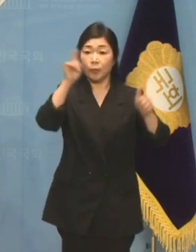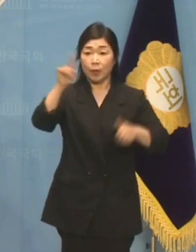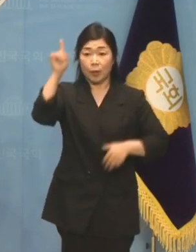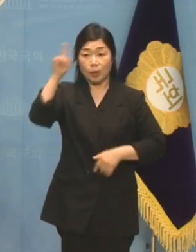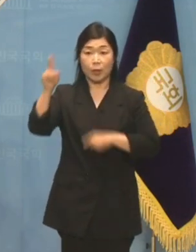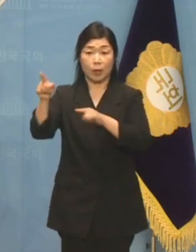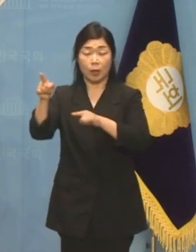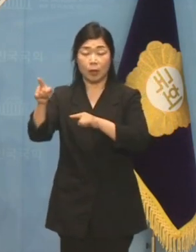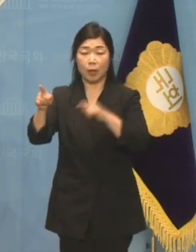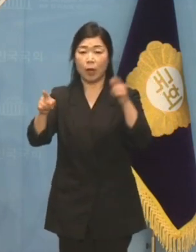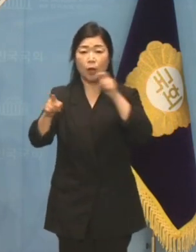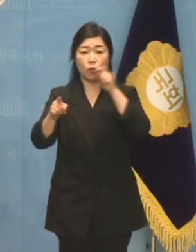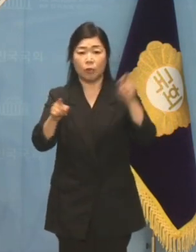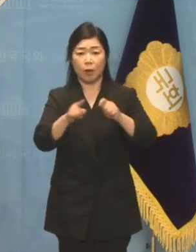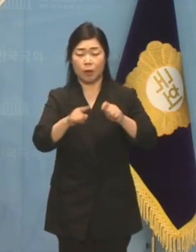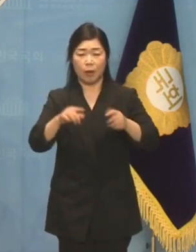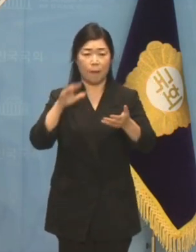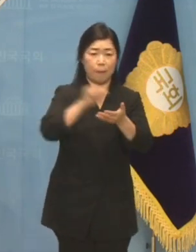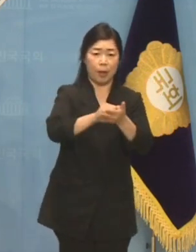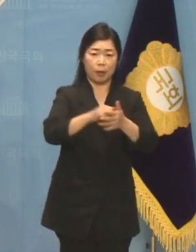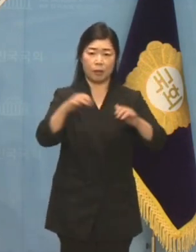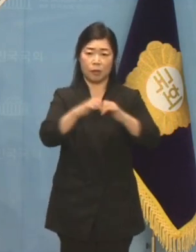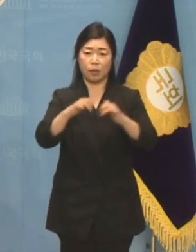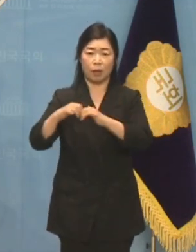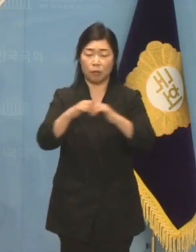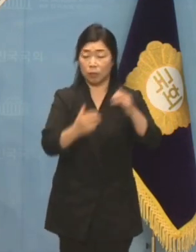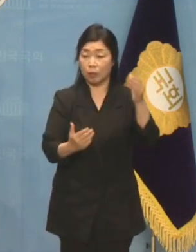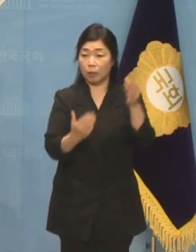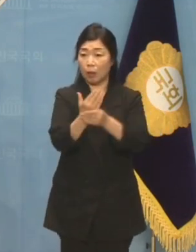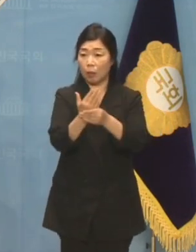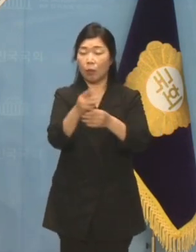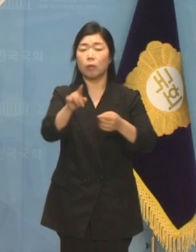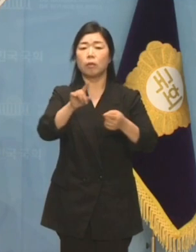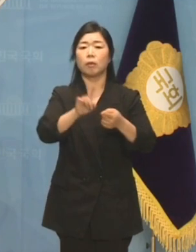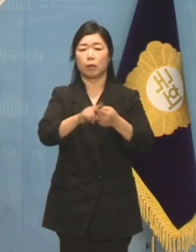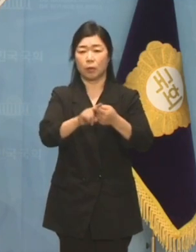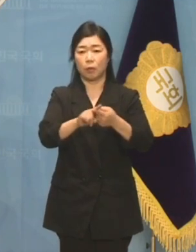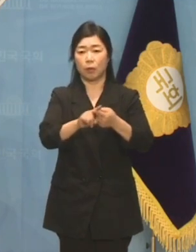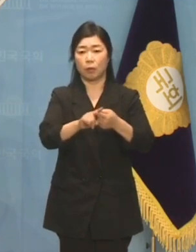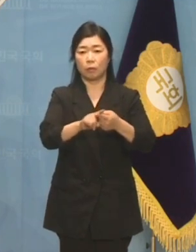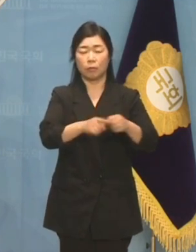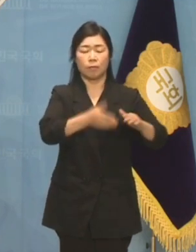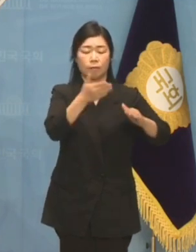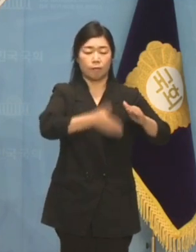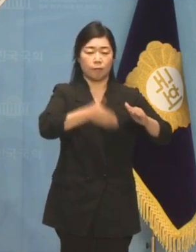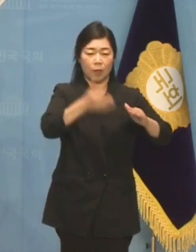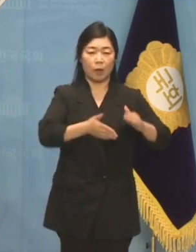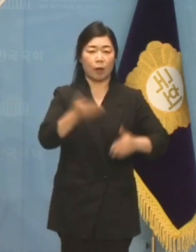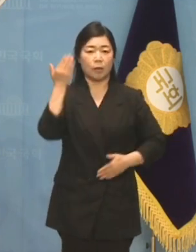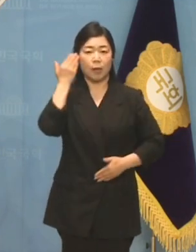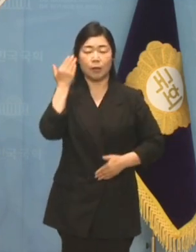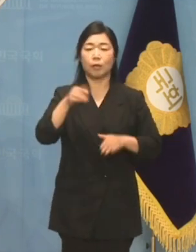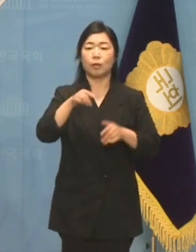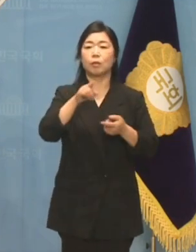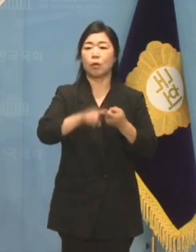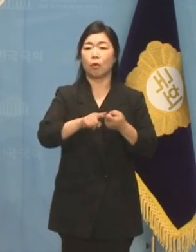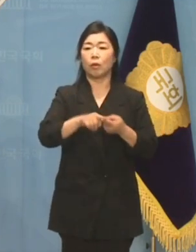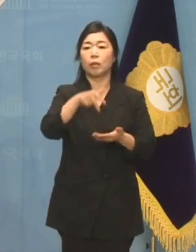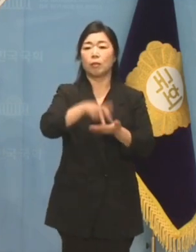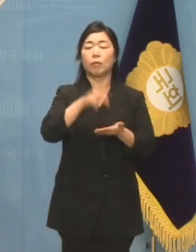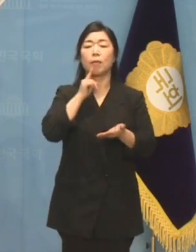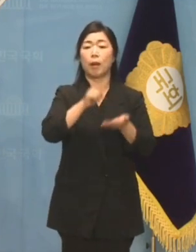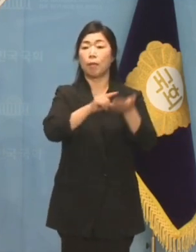국제사회가 용납할 수 없는 상황에 대해 지극히 상식적이고 원론적인 입장을